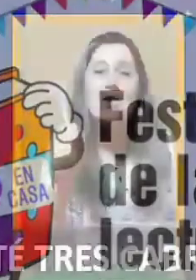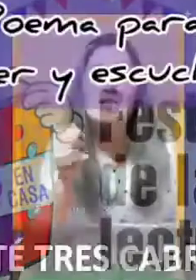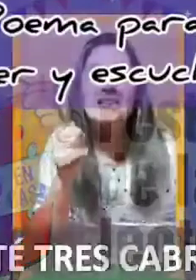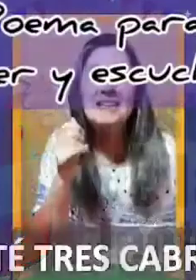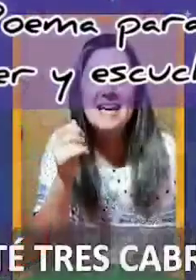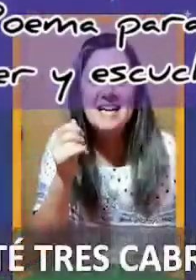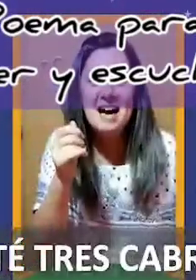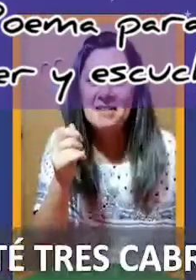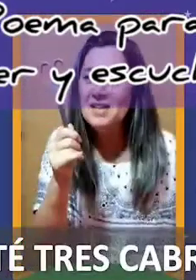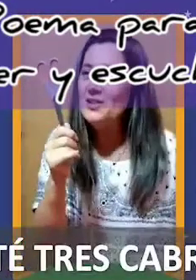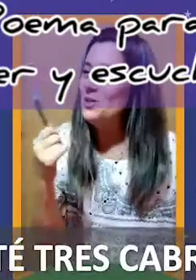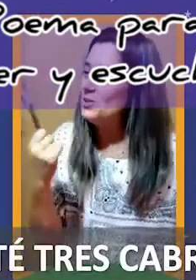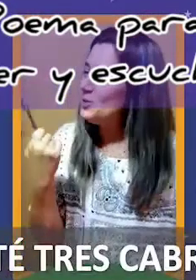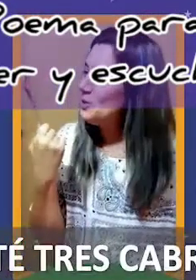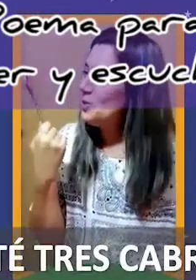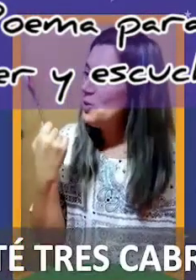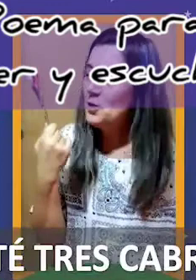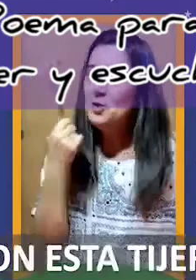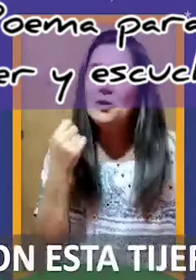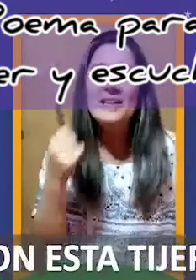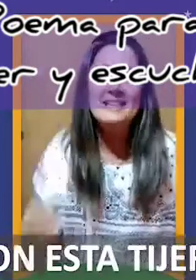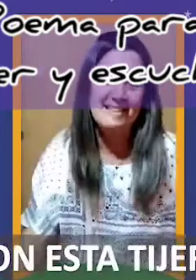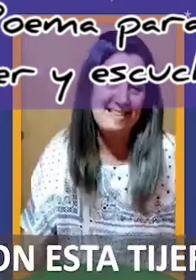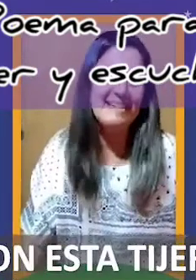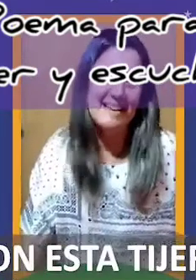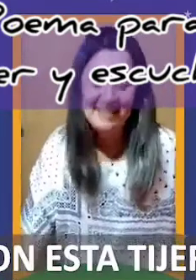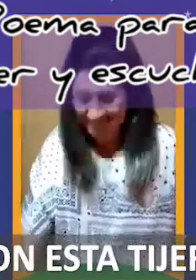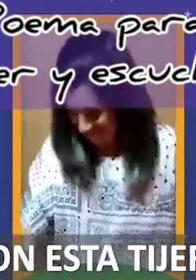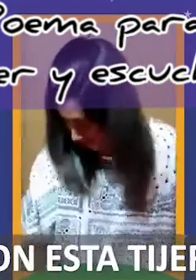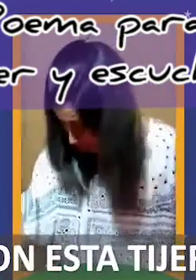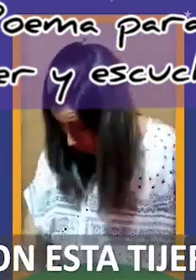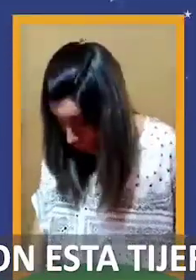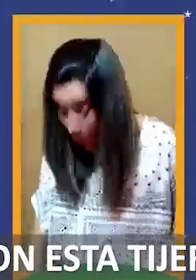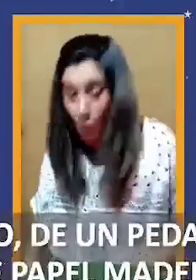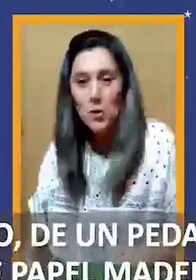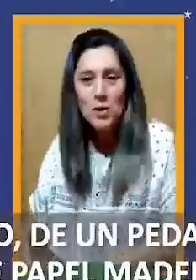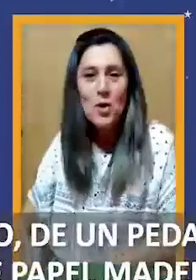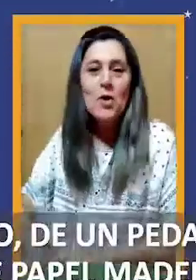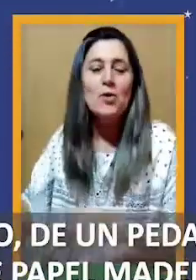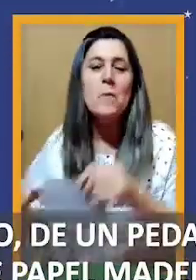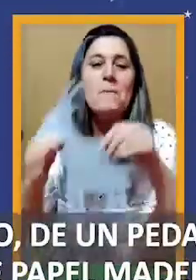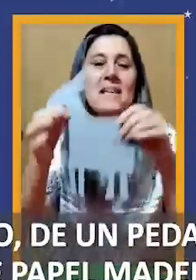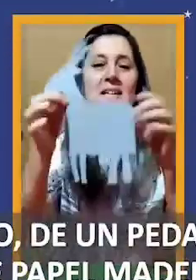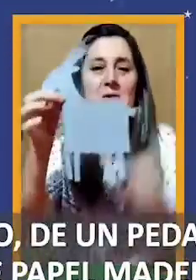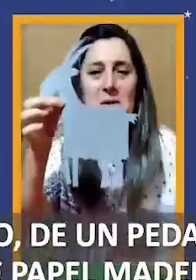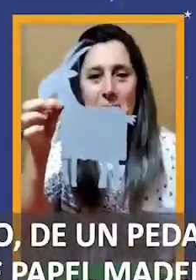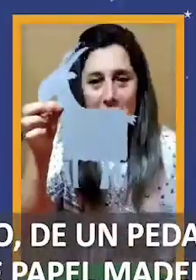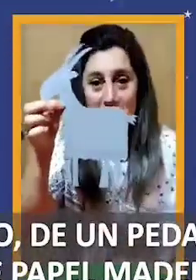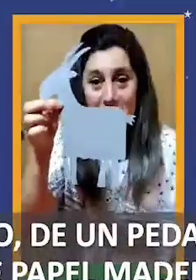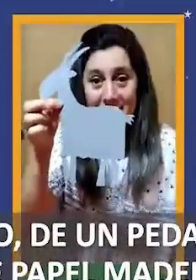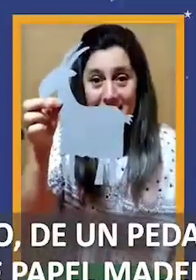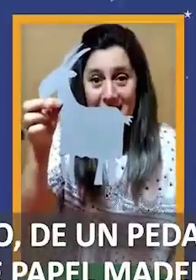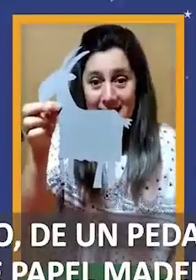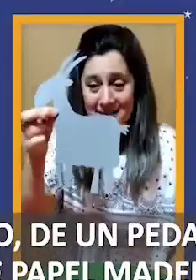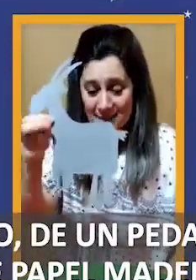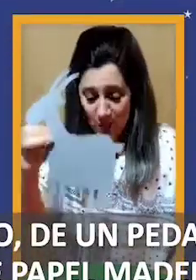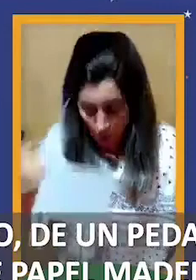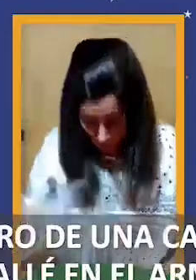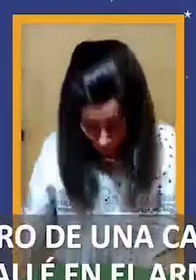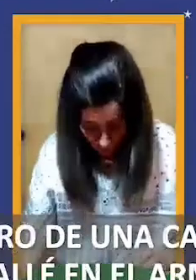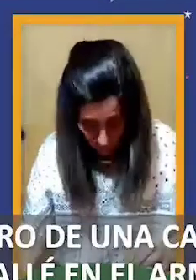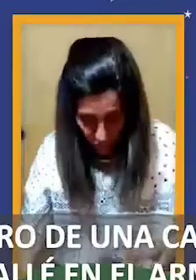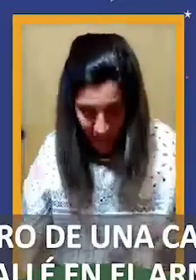Corté tres cabritos con esta tijera, uno de un pedazo de papel madera,